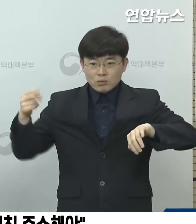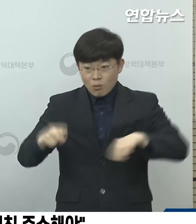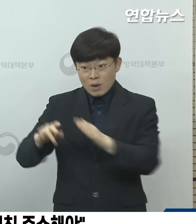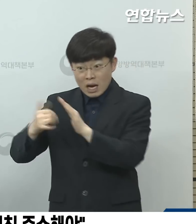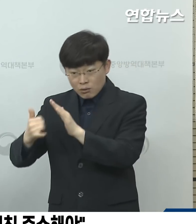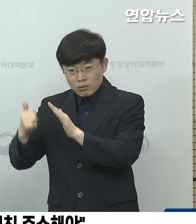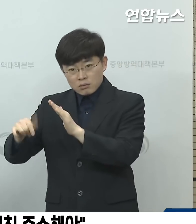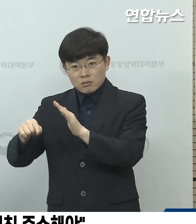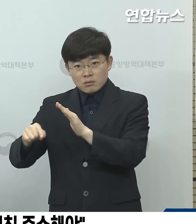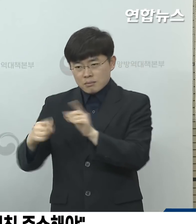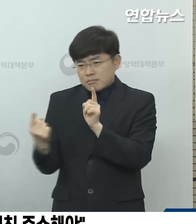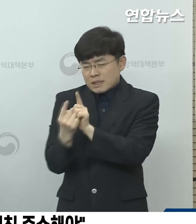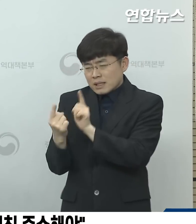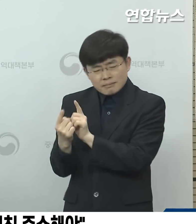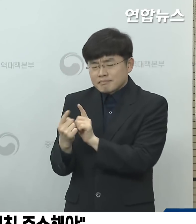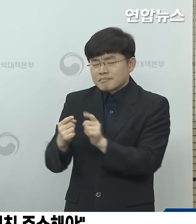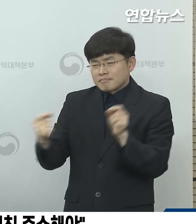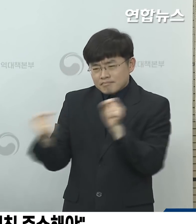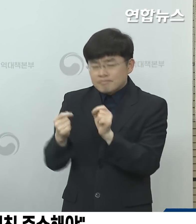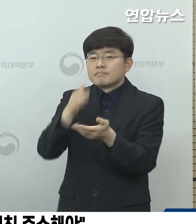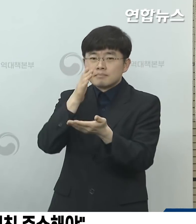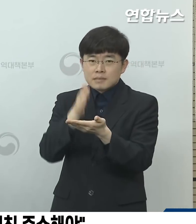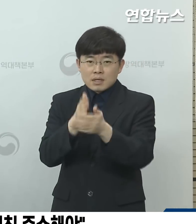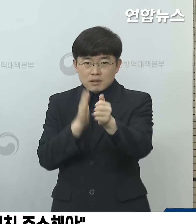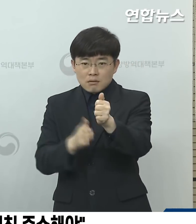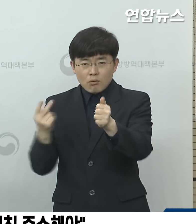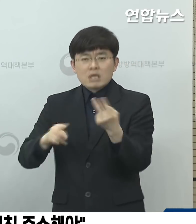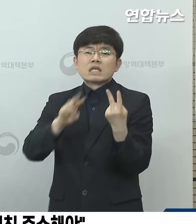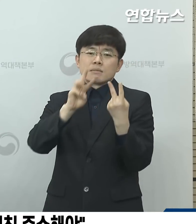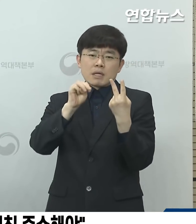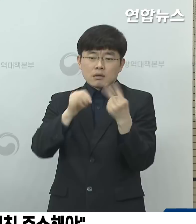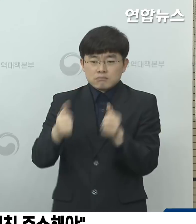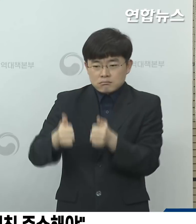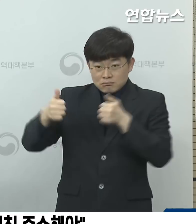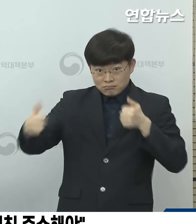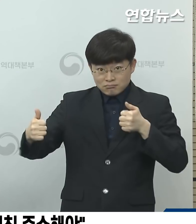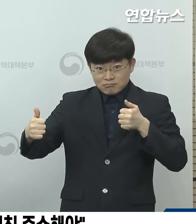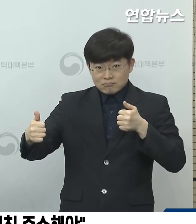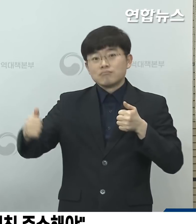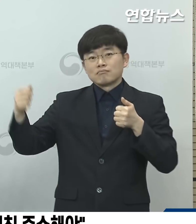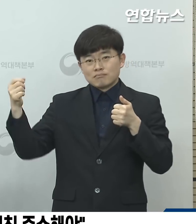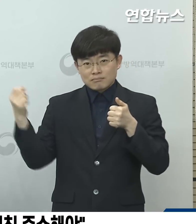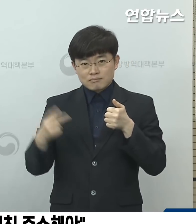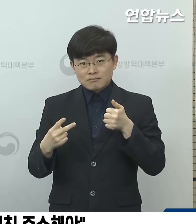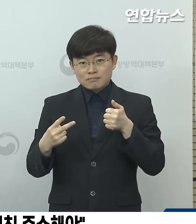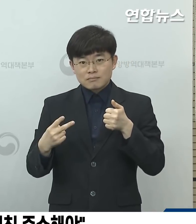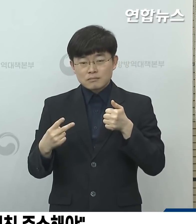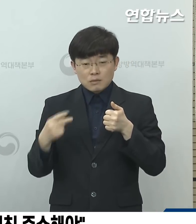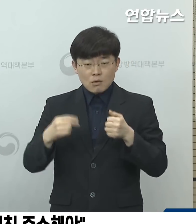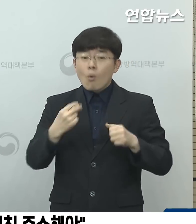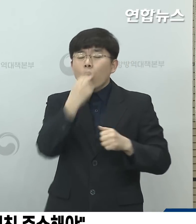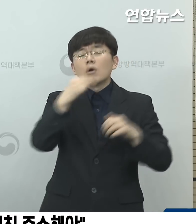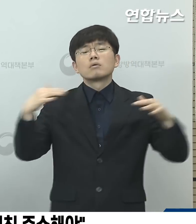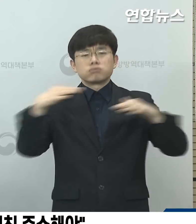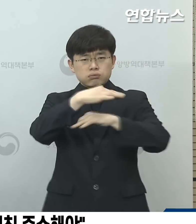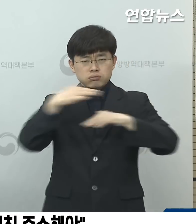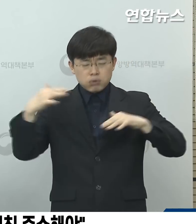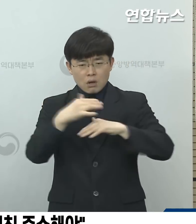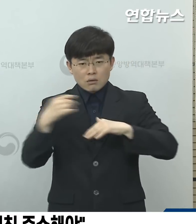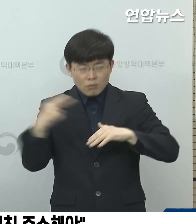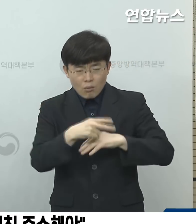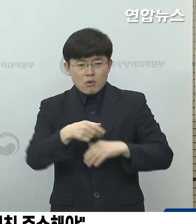또는 동고인 간의 접촉을 최소화하고 또 이메타 거리 두기 그리고 환기나 소독 등의